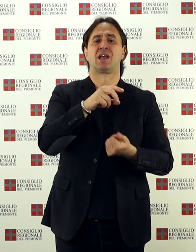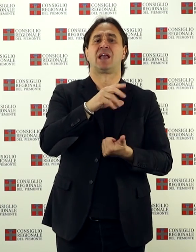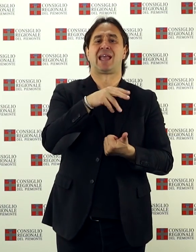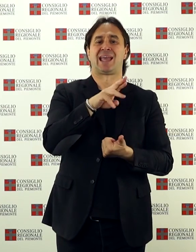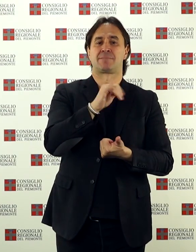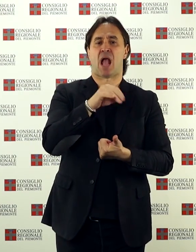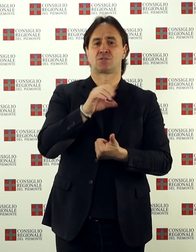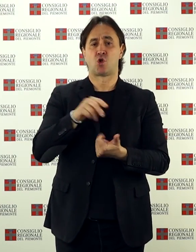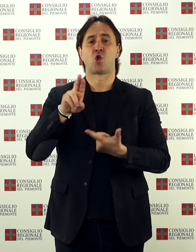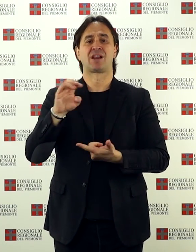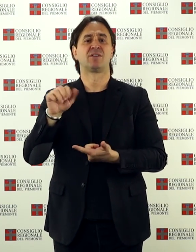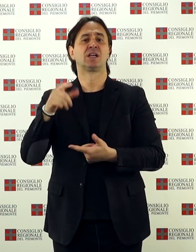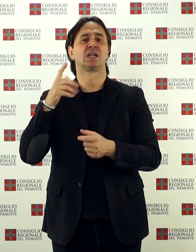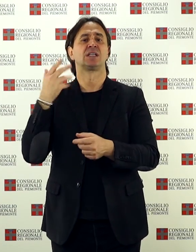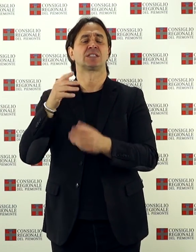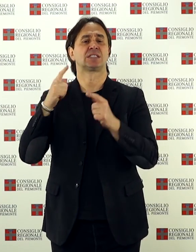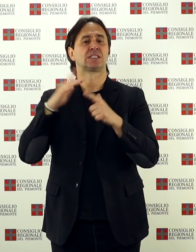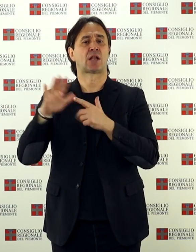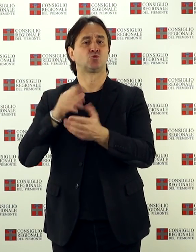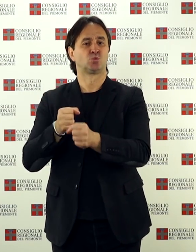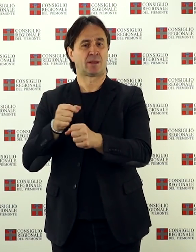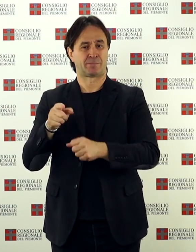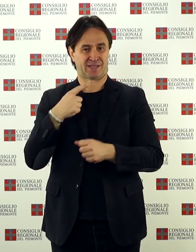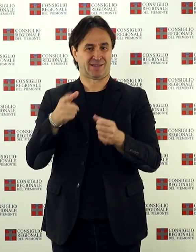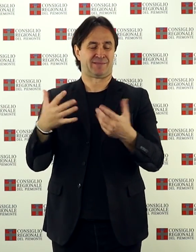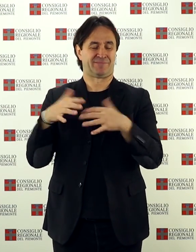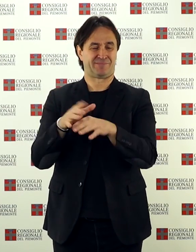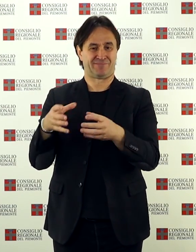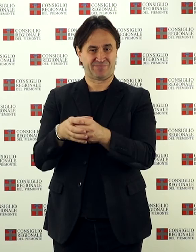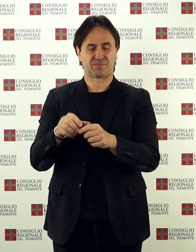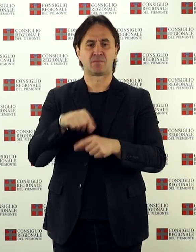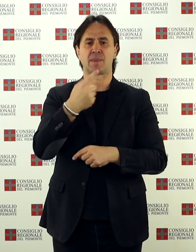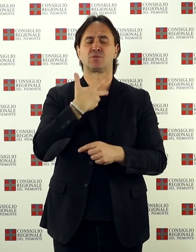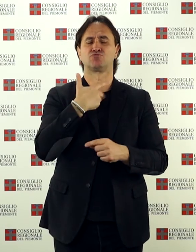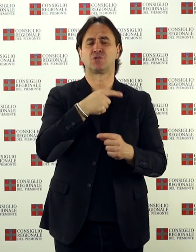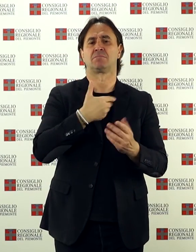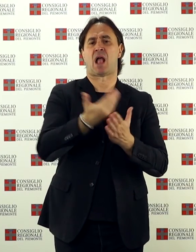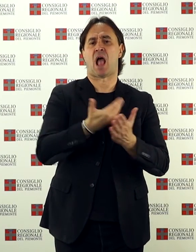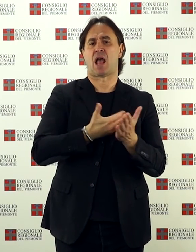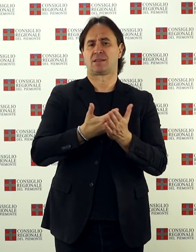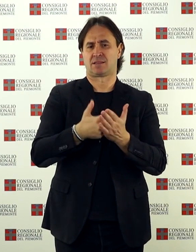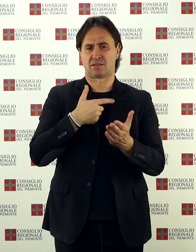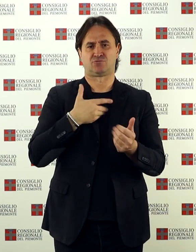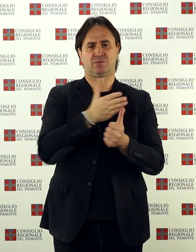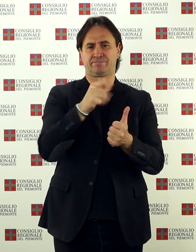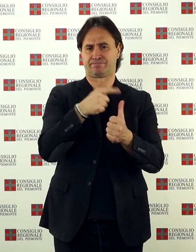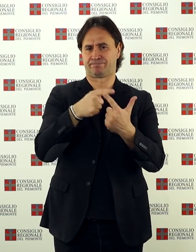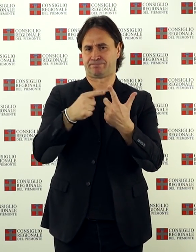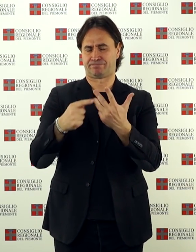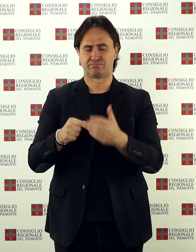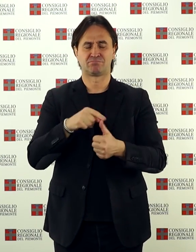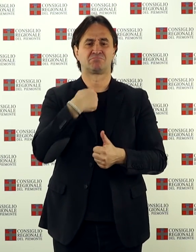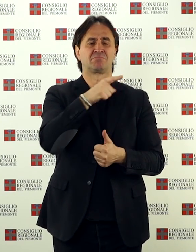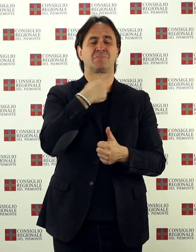e Rima San Giuseppe. Il Consiglio regionale ha infine discusso e votato diversi atti di indirizzo, di condanna del massacro dei